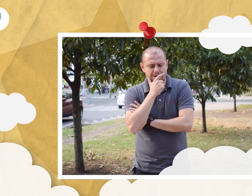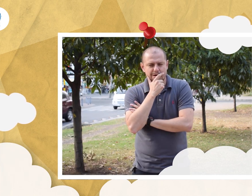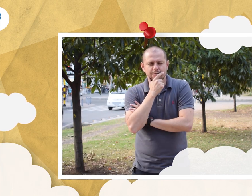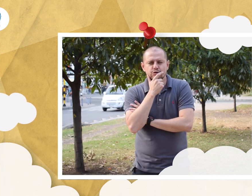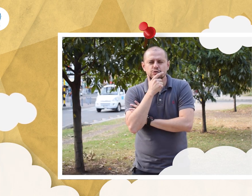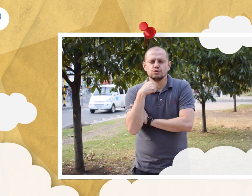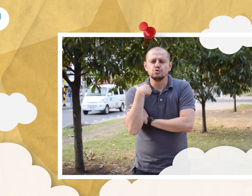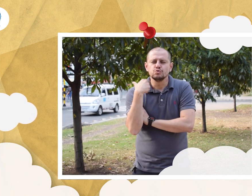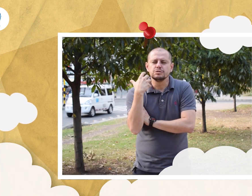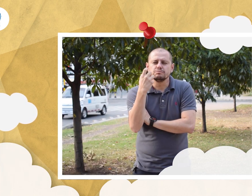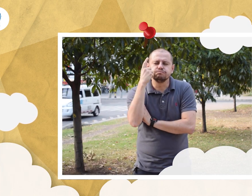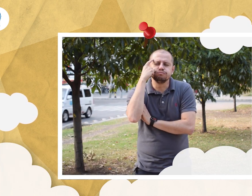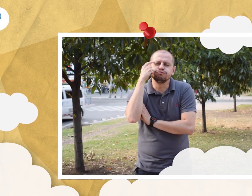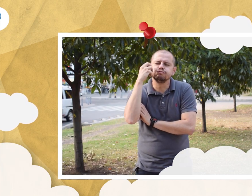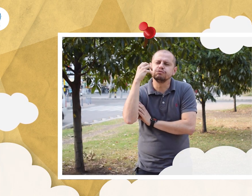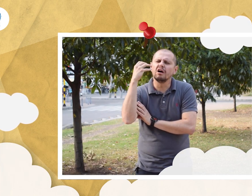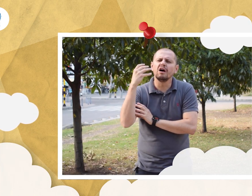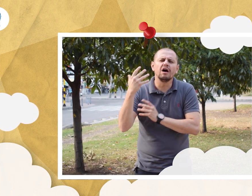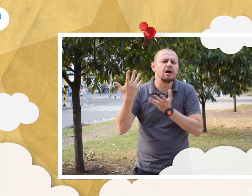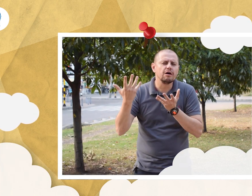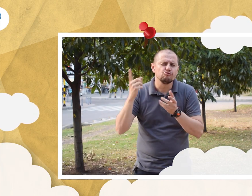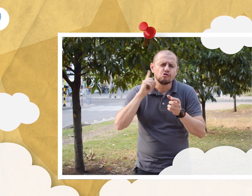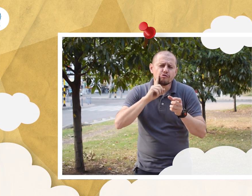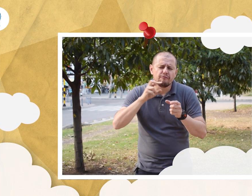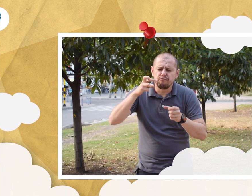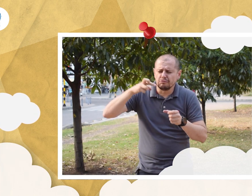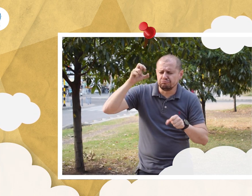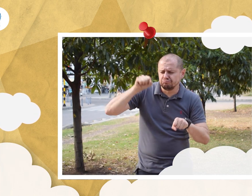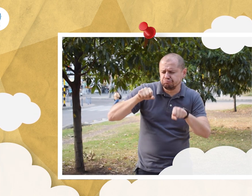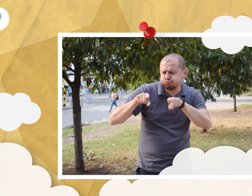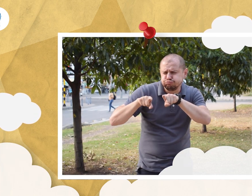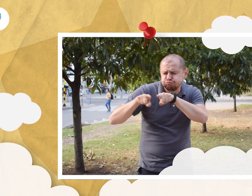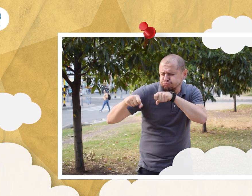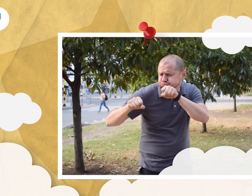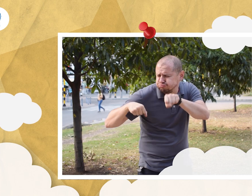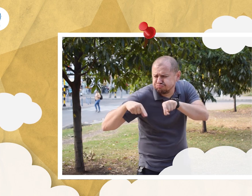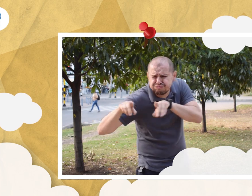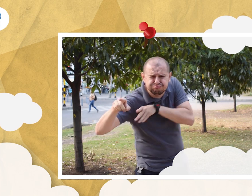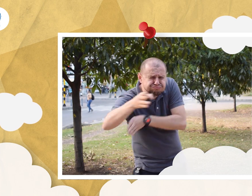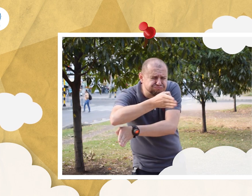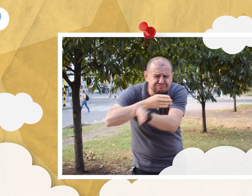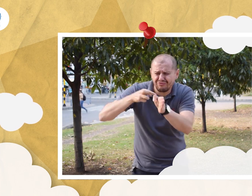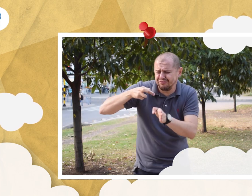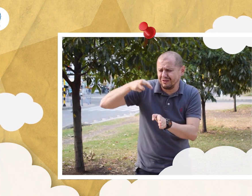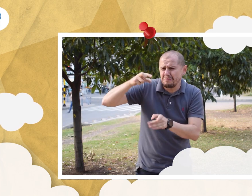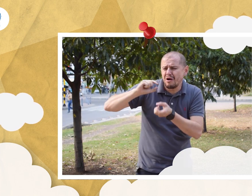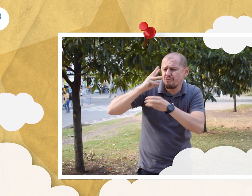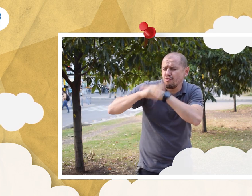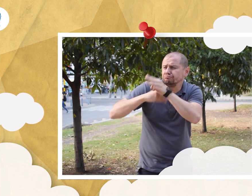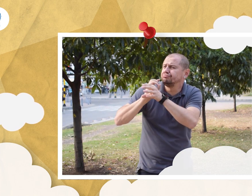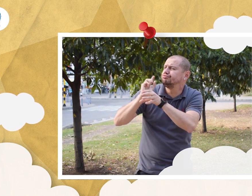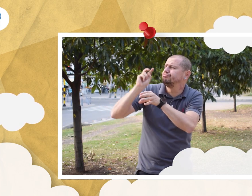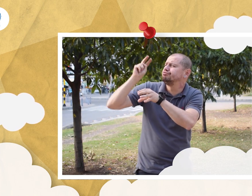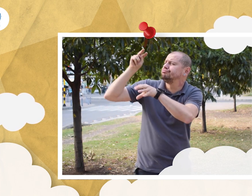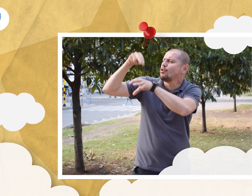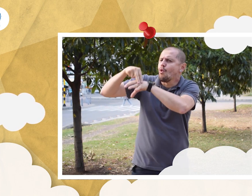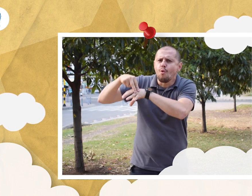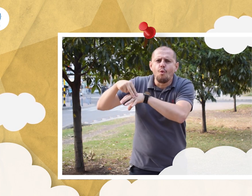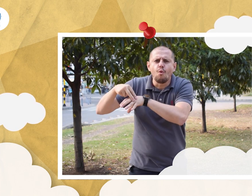movilizándose por todas partes. Sueño con que las personas sordas compitan en campeonatos profesionales de motociclistas y logren podios